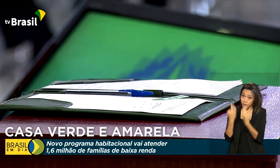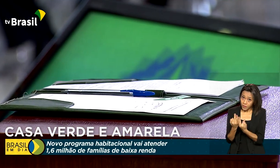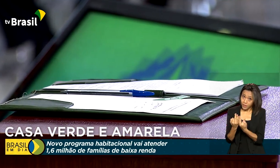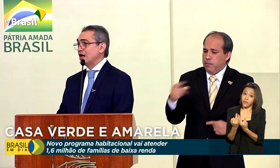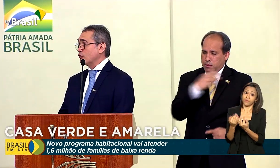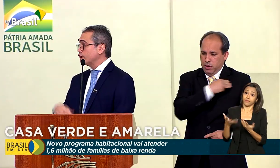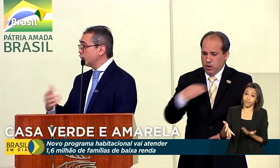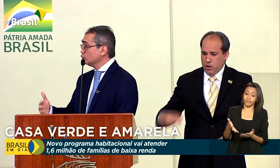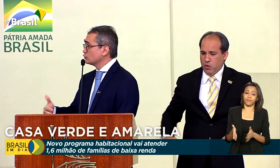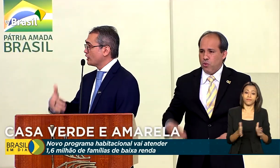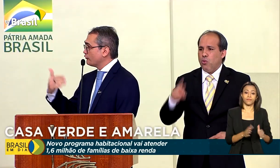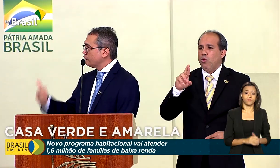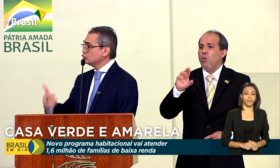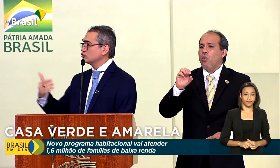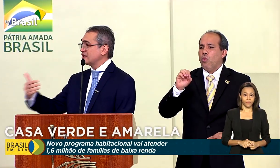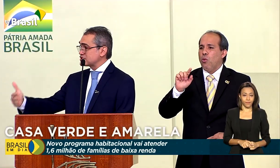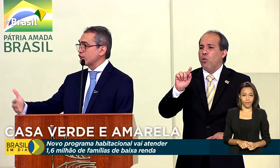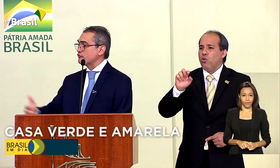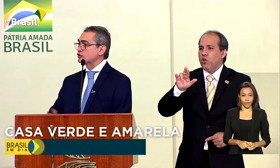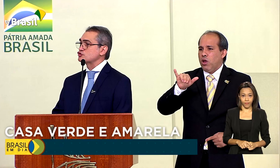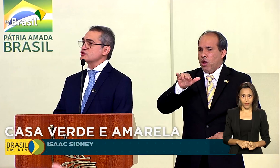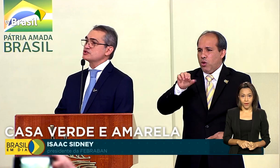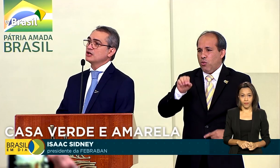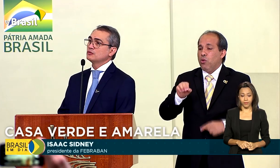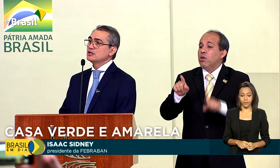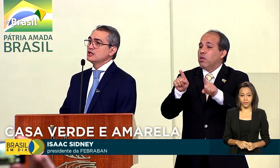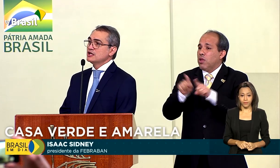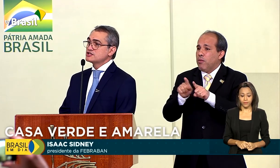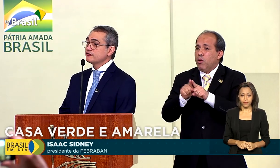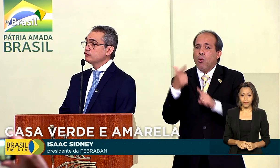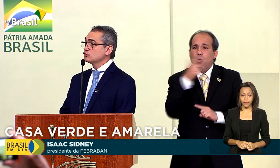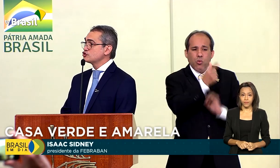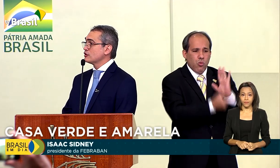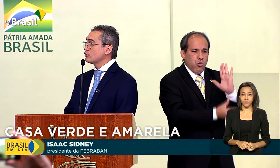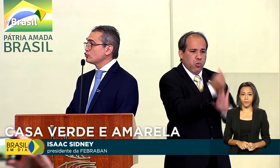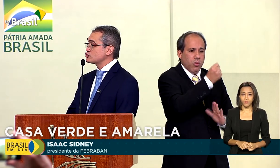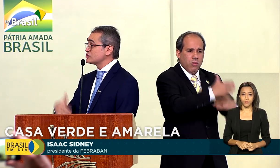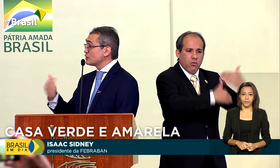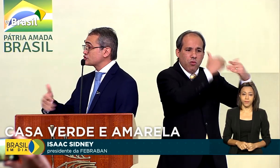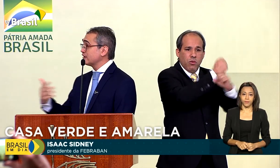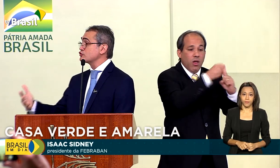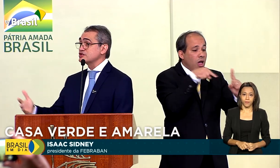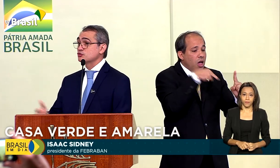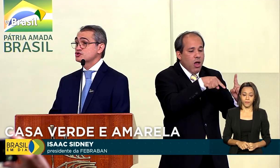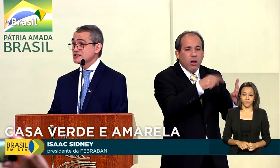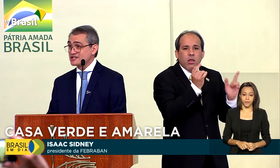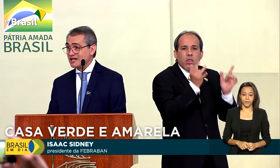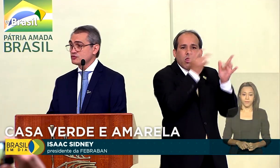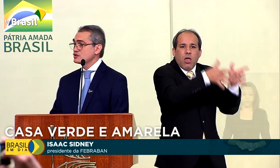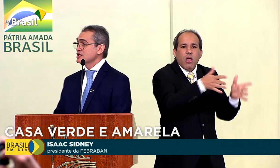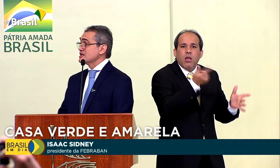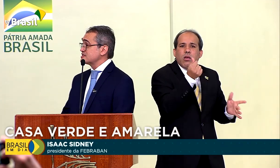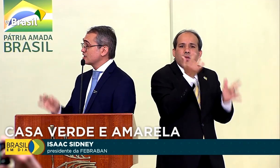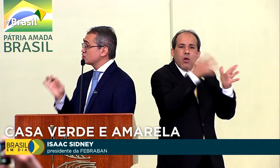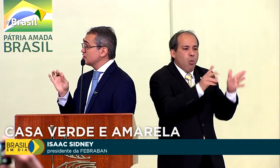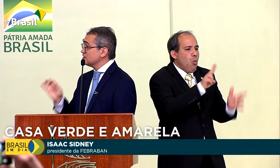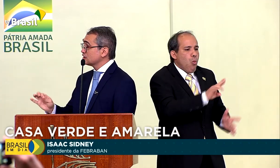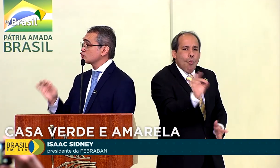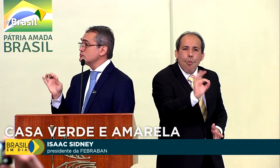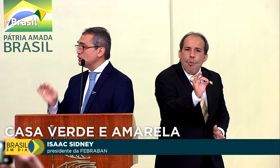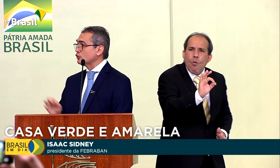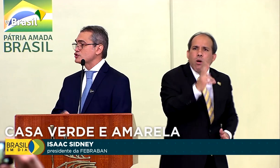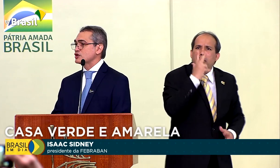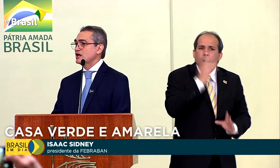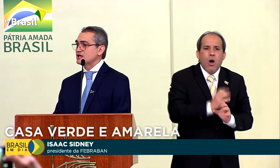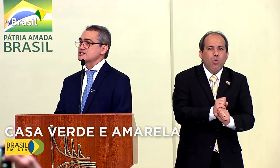moradias. Há um fundo que é o Fundo de Desenvolvimento Social. Esse fundo tinha recursos que não estavam sendo utilizados, cerca de